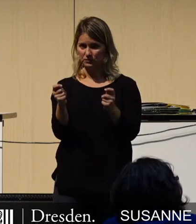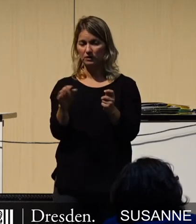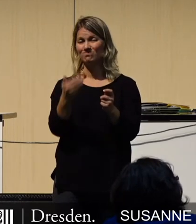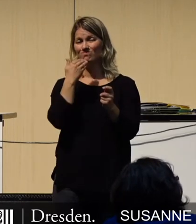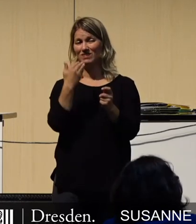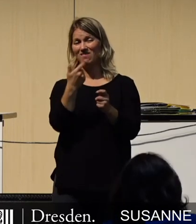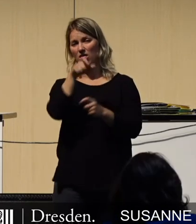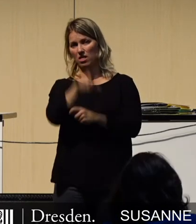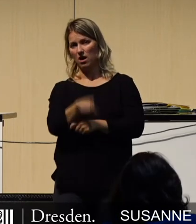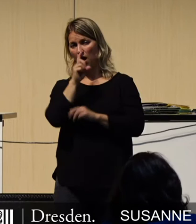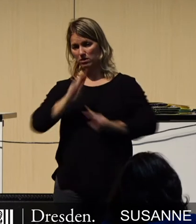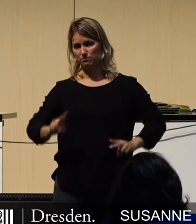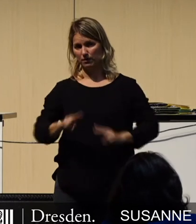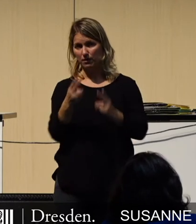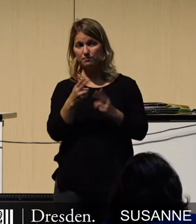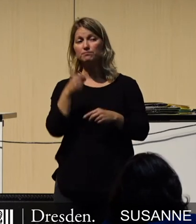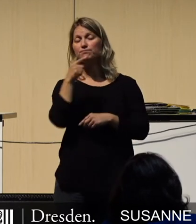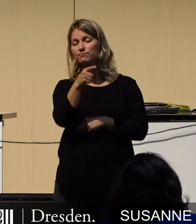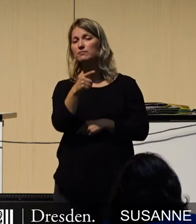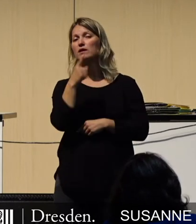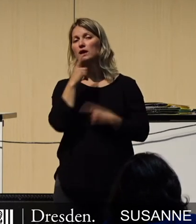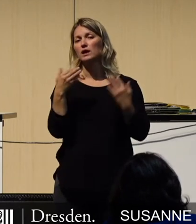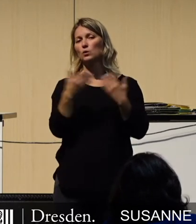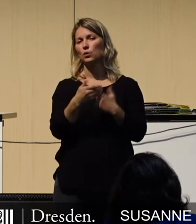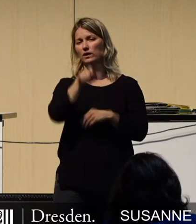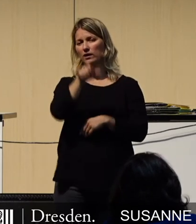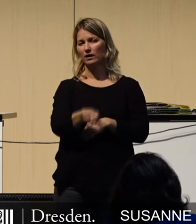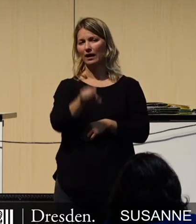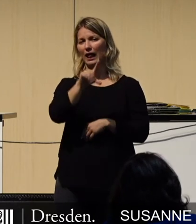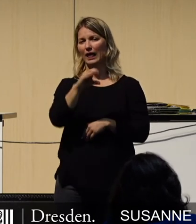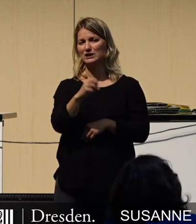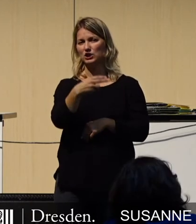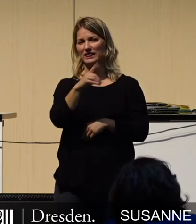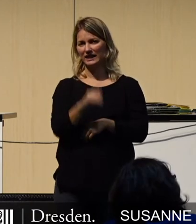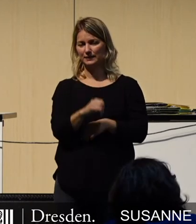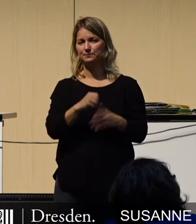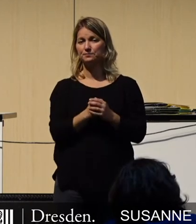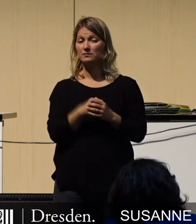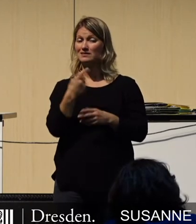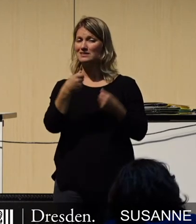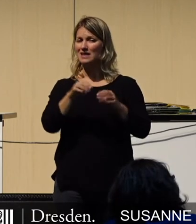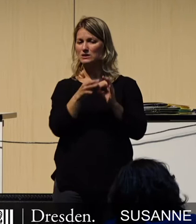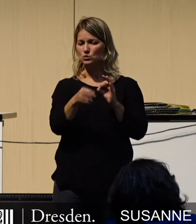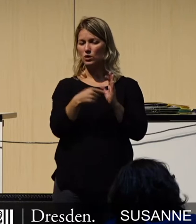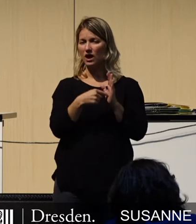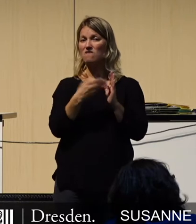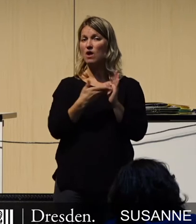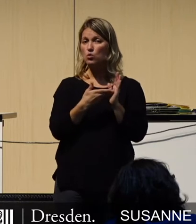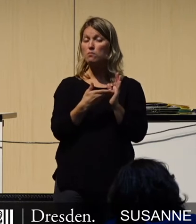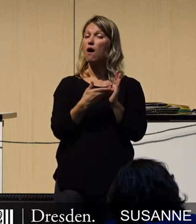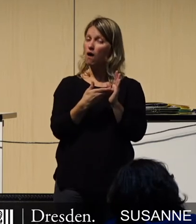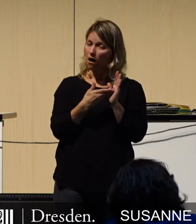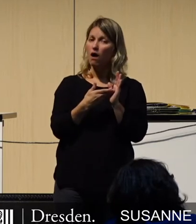vom grünen Lichti. Zweck dieser Satzung ist die rechtzeitige und umfassende Information von